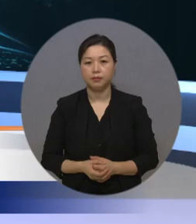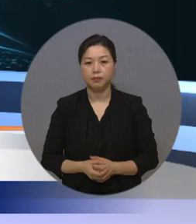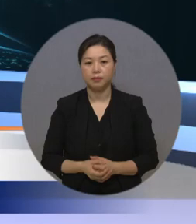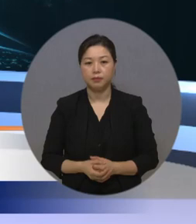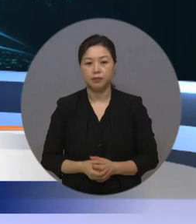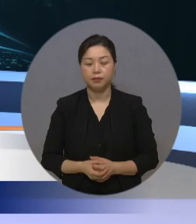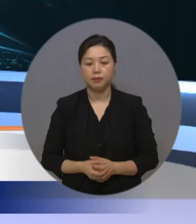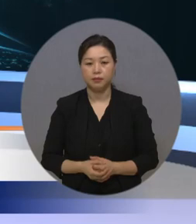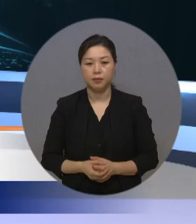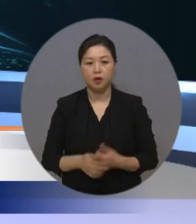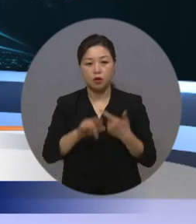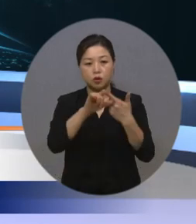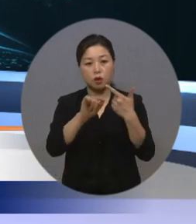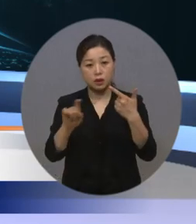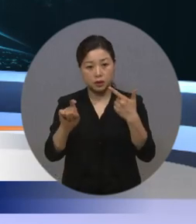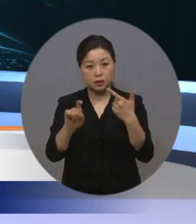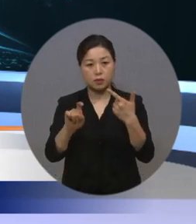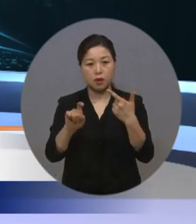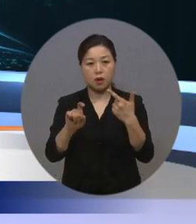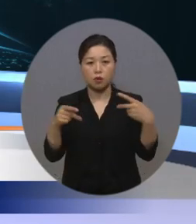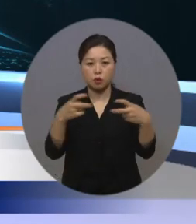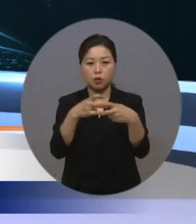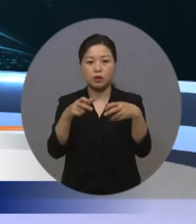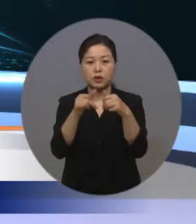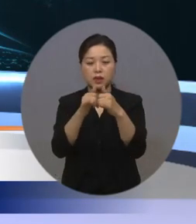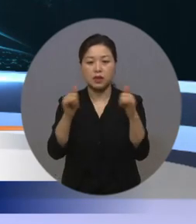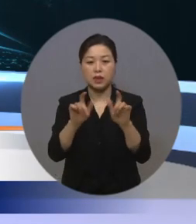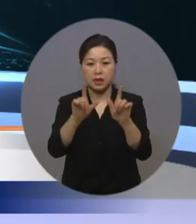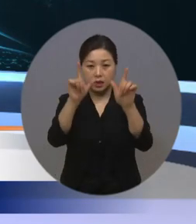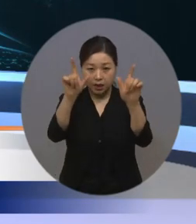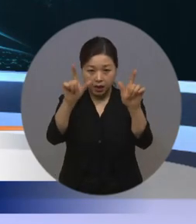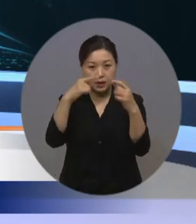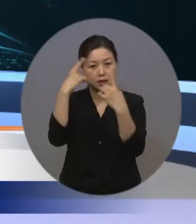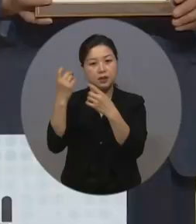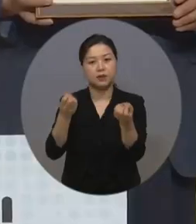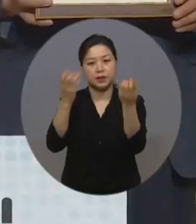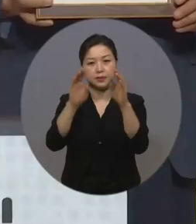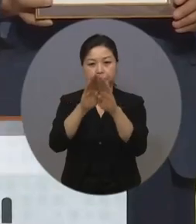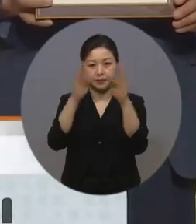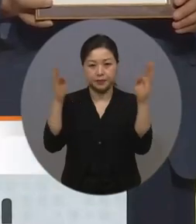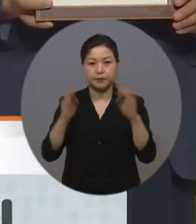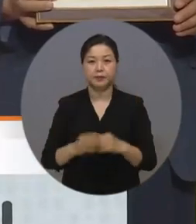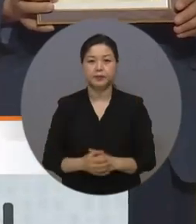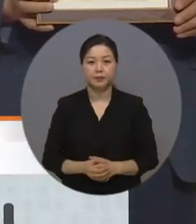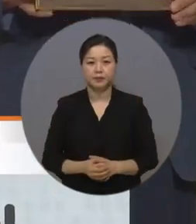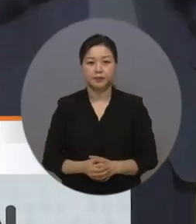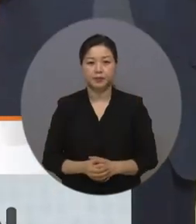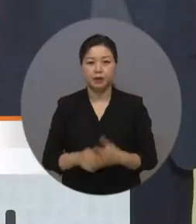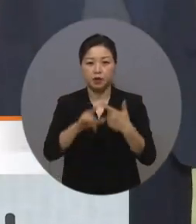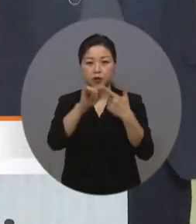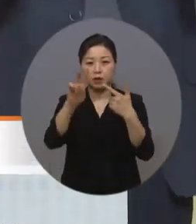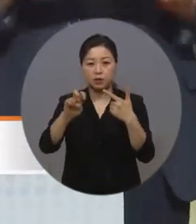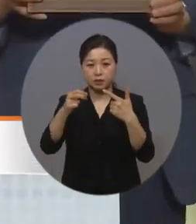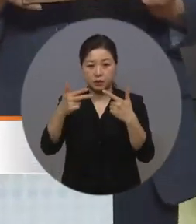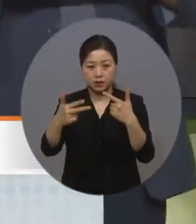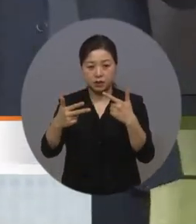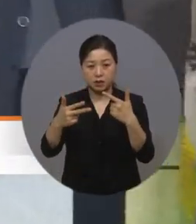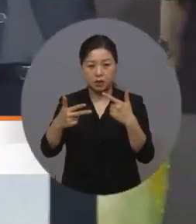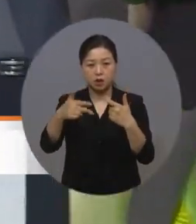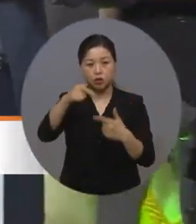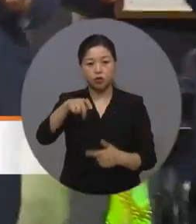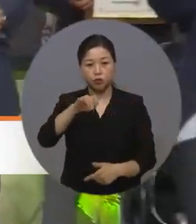6월 11일 교통장애인의 날을 맞아 기념식이 개최됐습니다. 지난 6월 27일 구미시